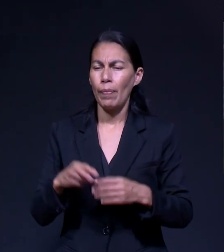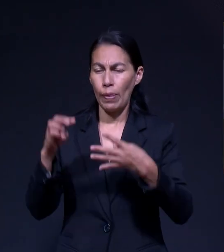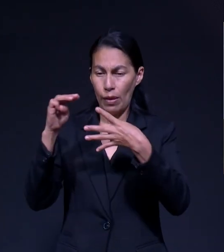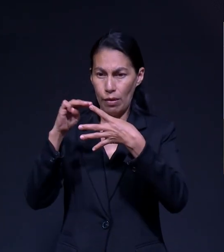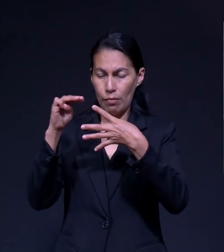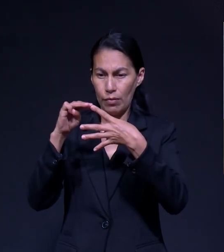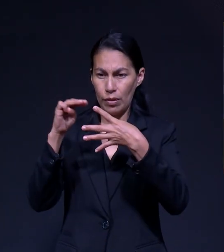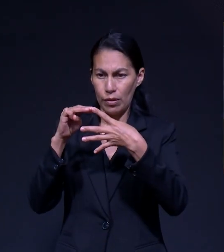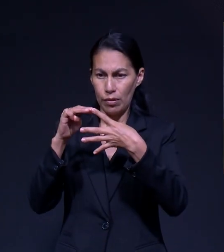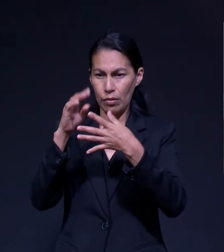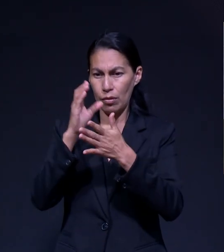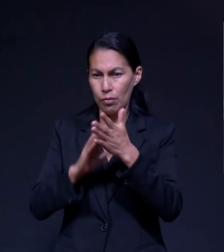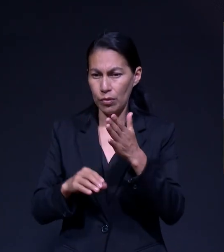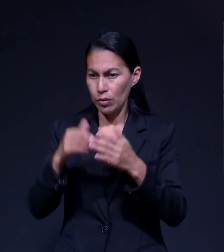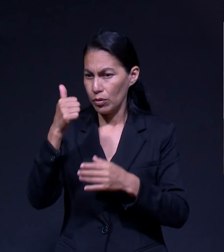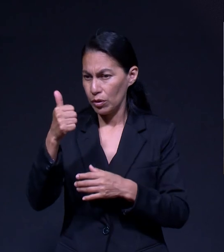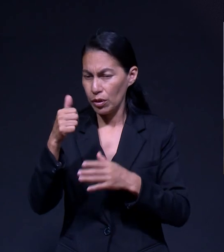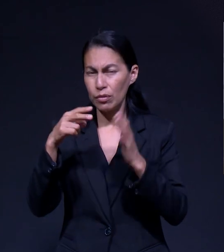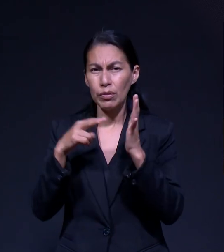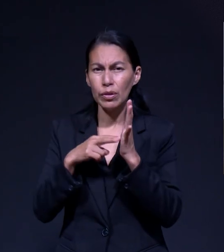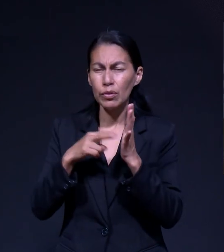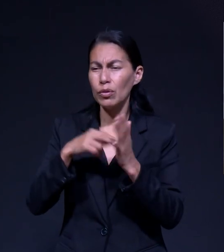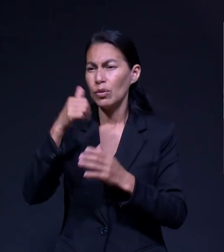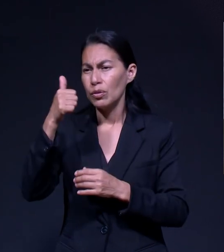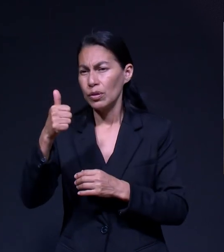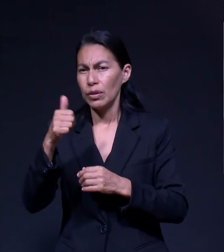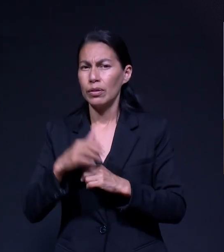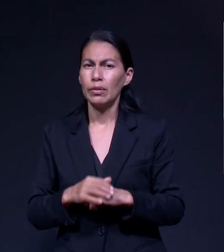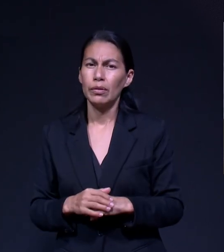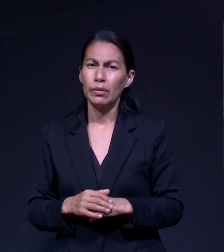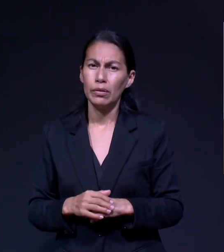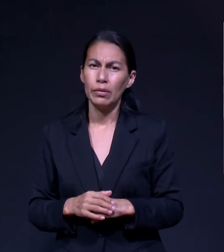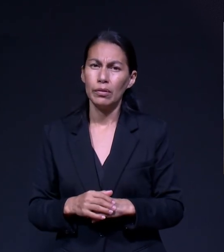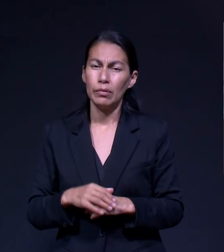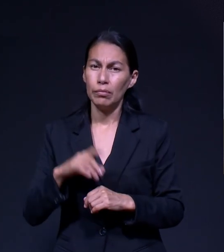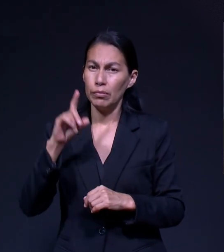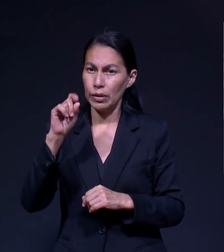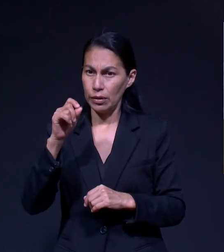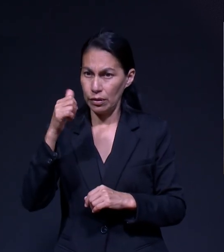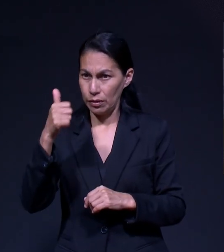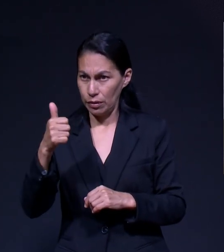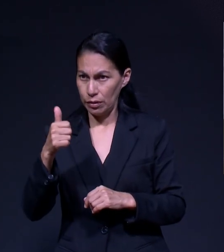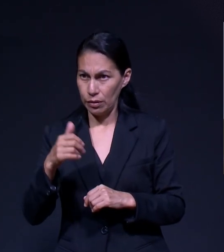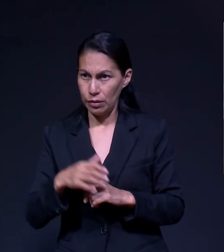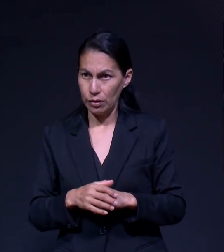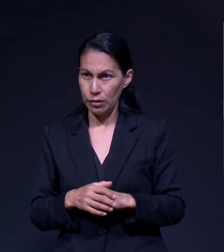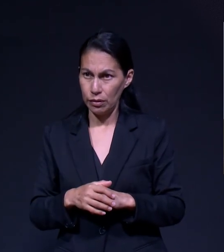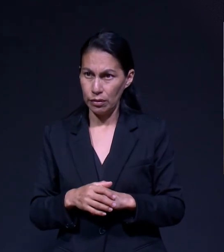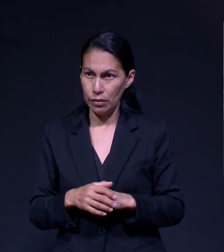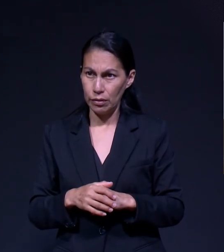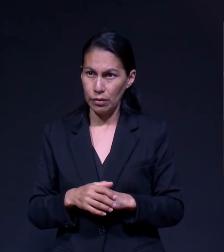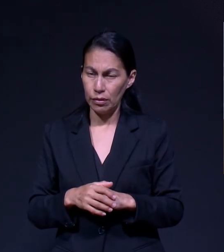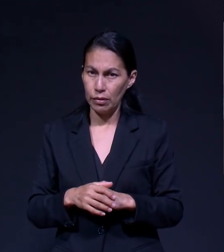en Mateo, capítulo 6, versículo 6, 26. Pero vamos a leer desde el 25.